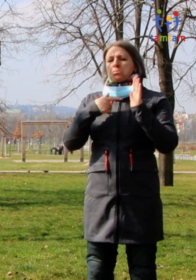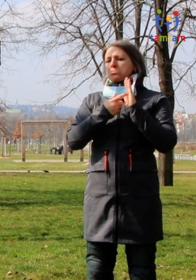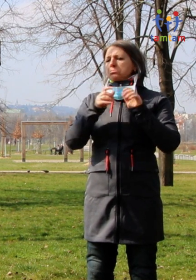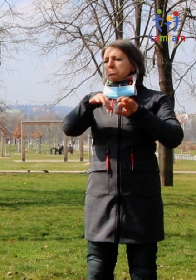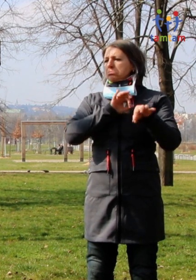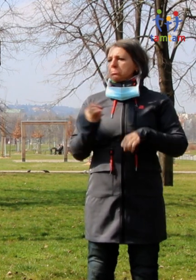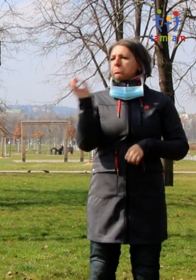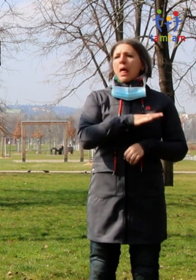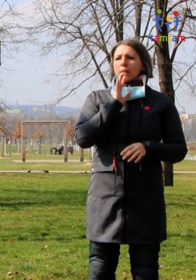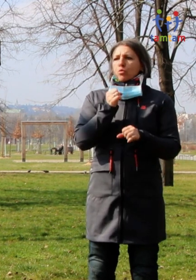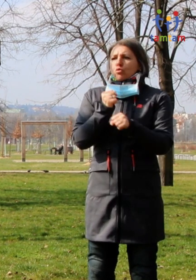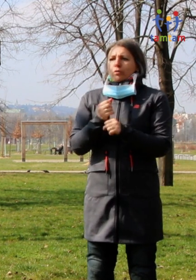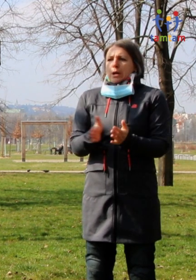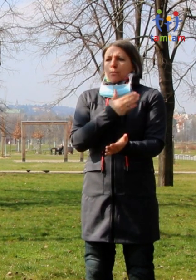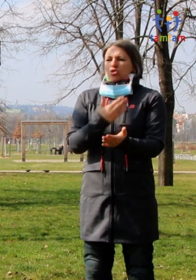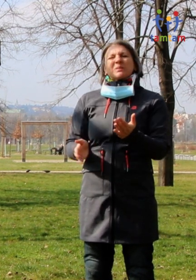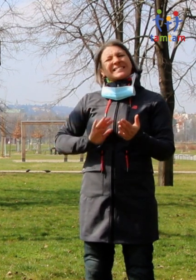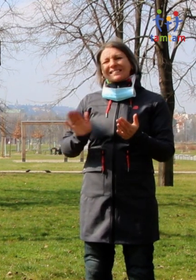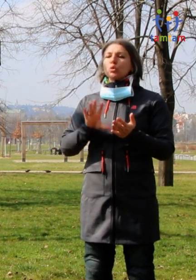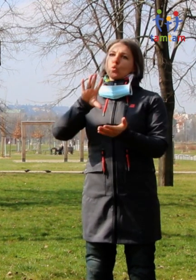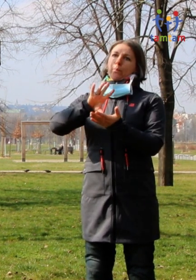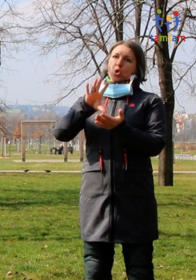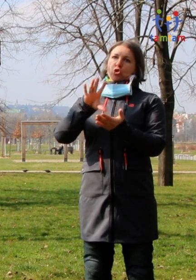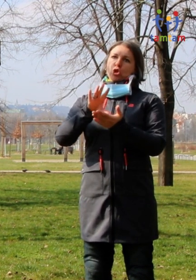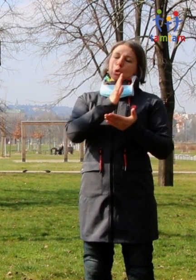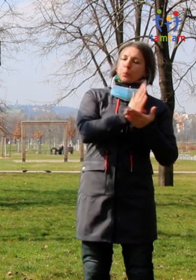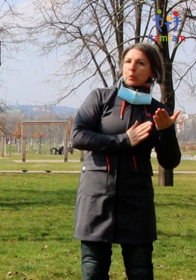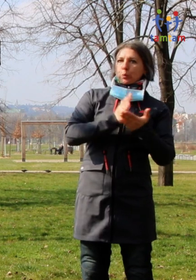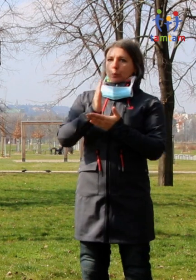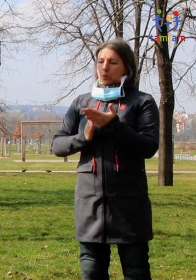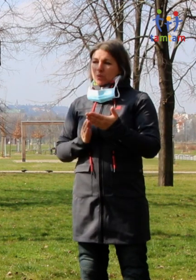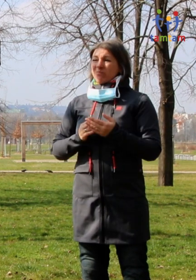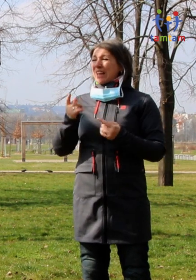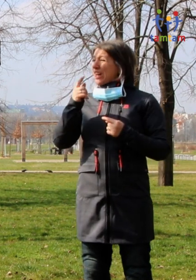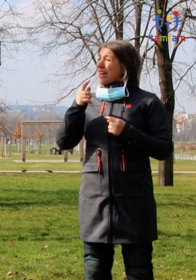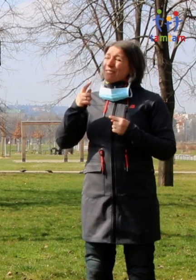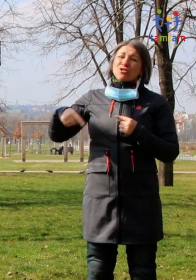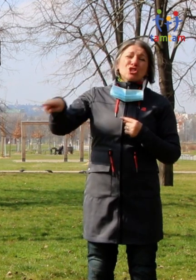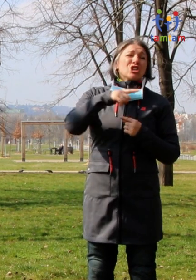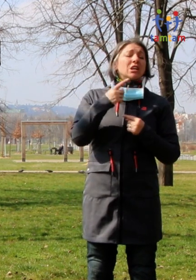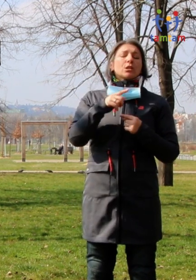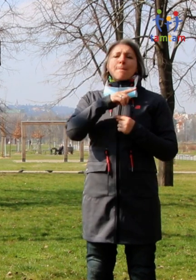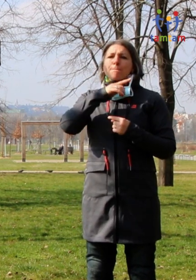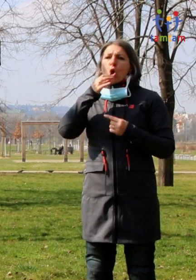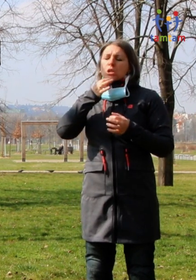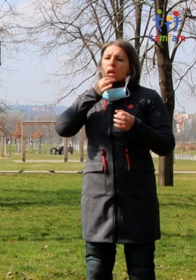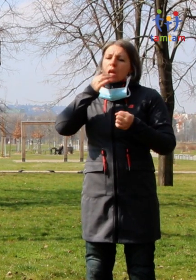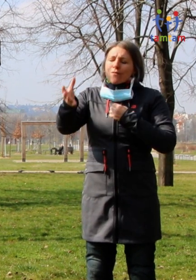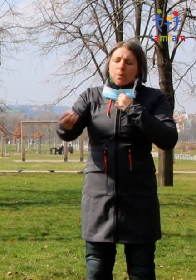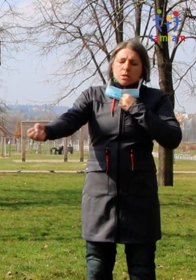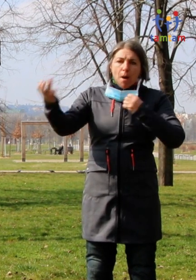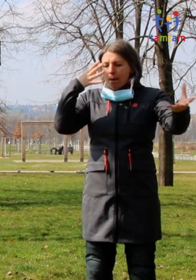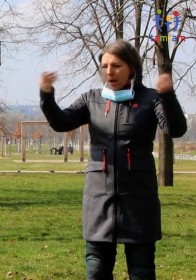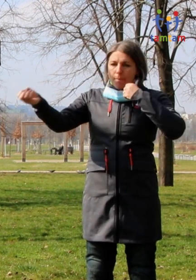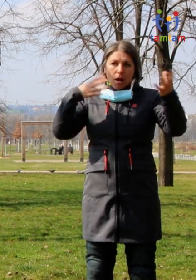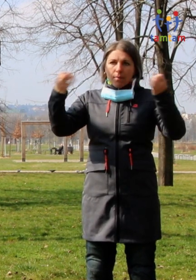K tomu výběru těch informací. My jsme v současnosti všichni zahlceni ze všech stran mnoha